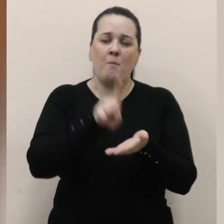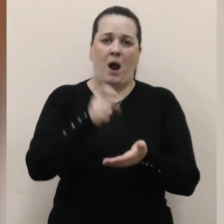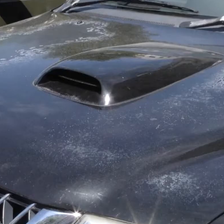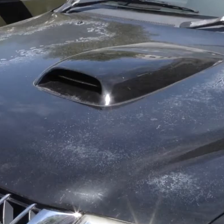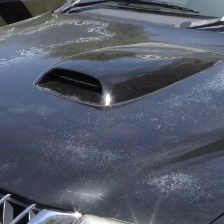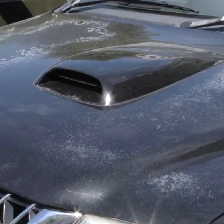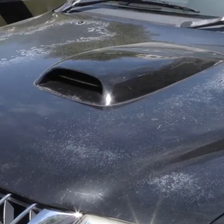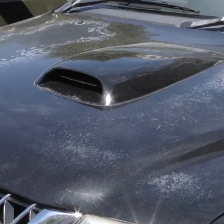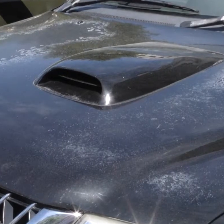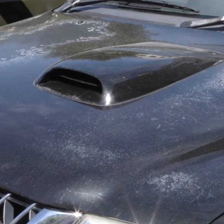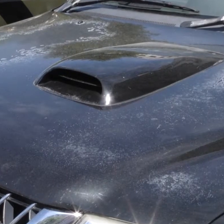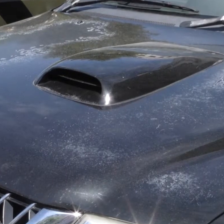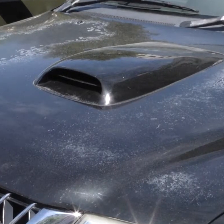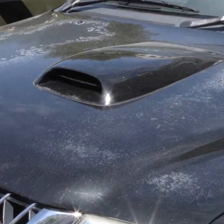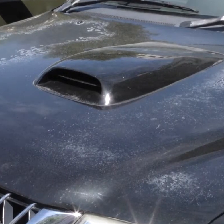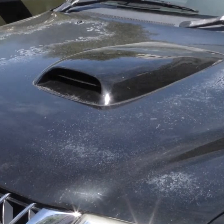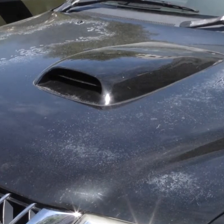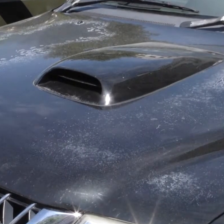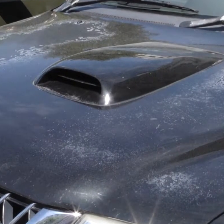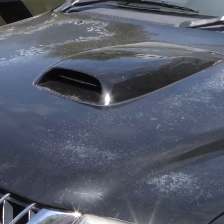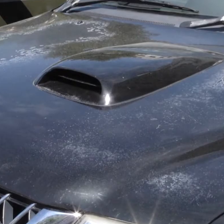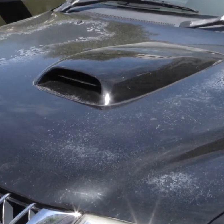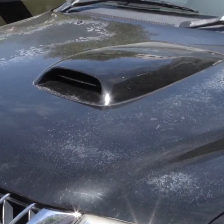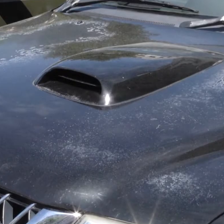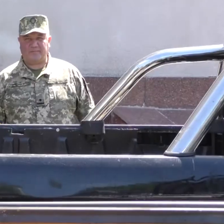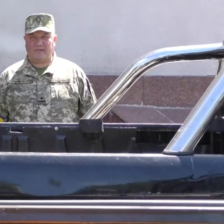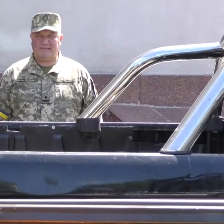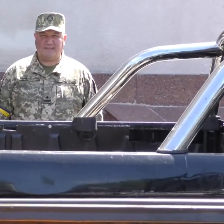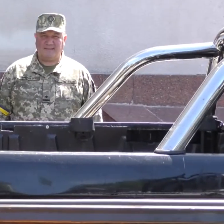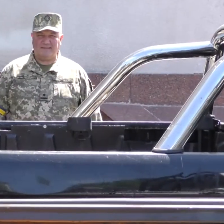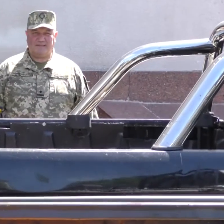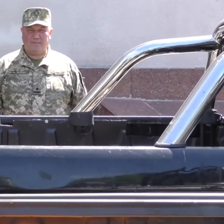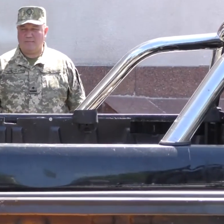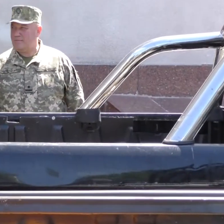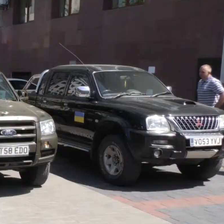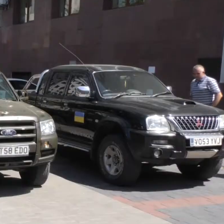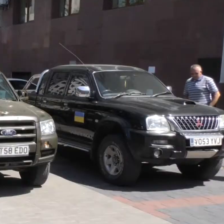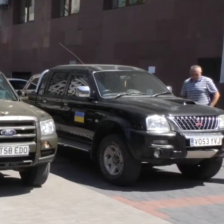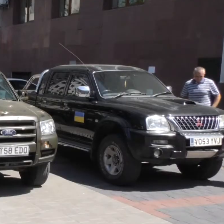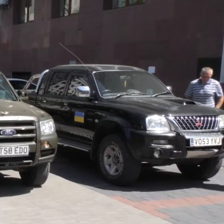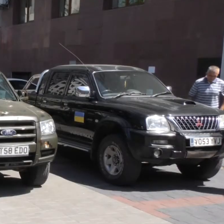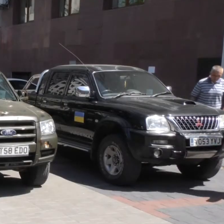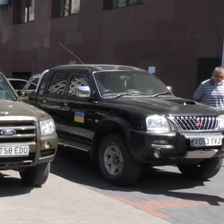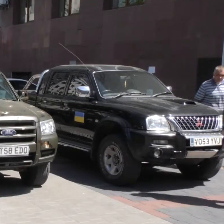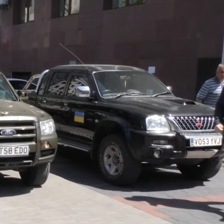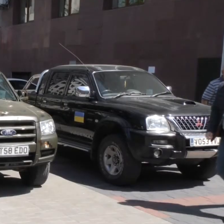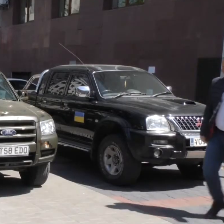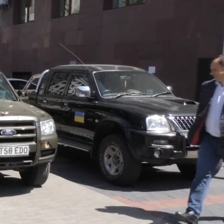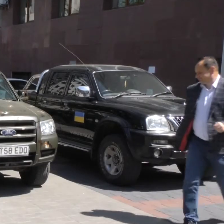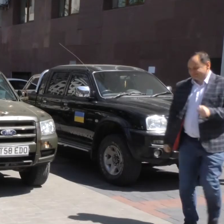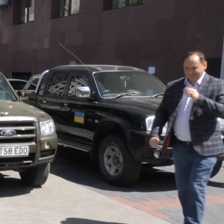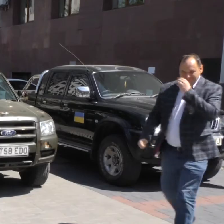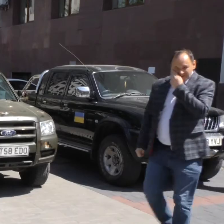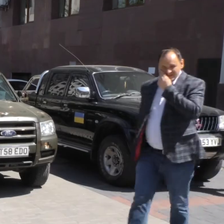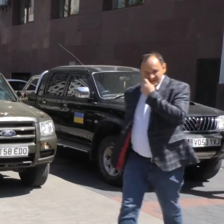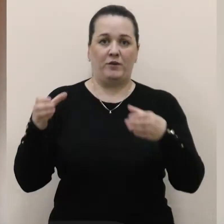найближчий час. Усі автомобілі, які були закуплені нашим захисникам, вже передані у військові частини. Та потреб